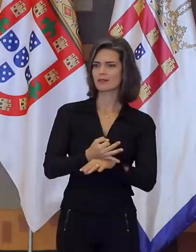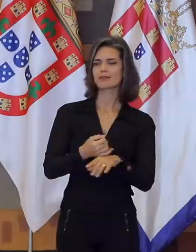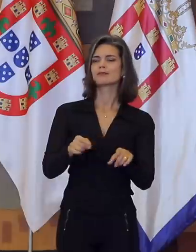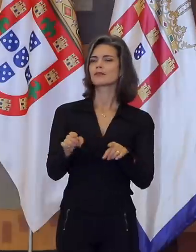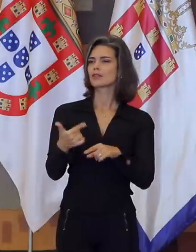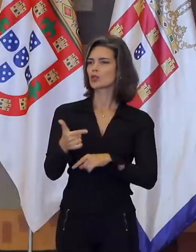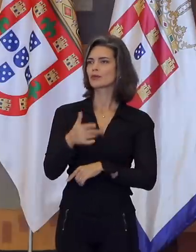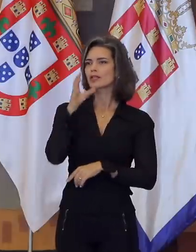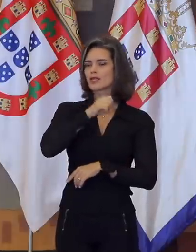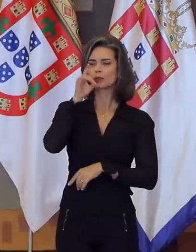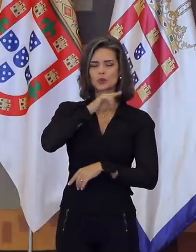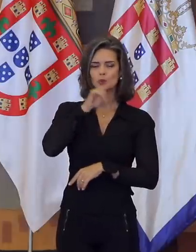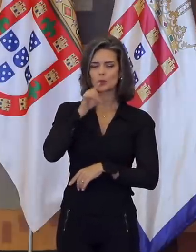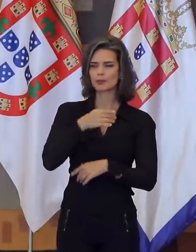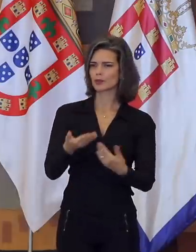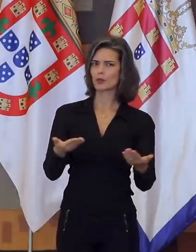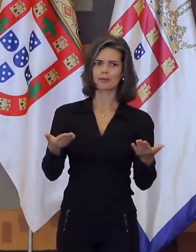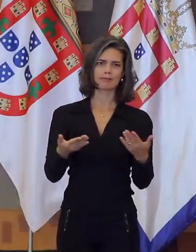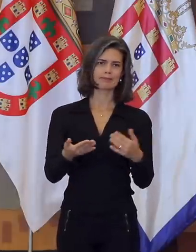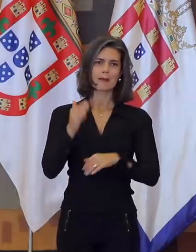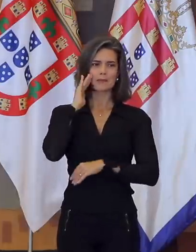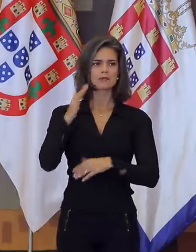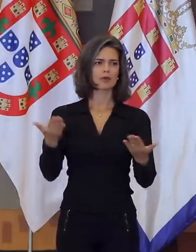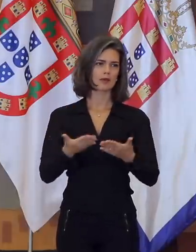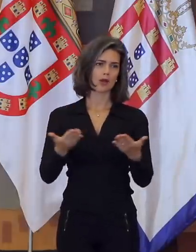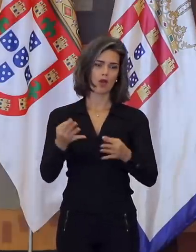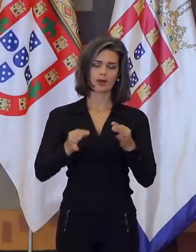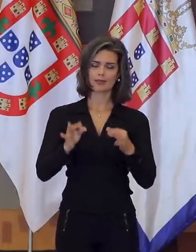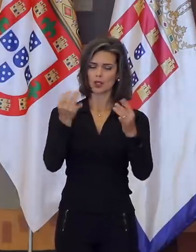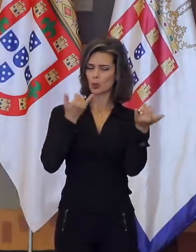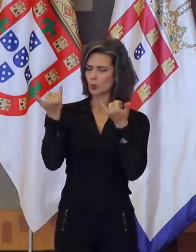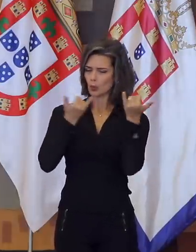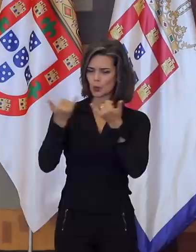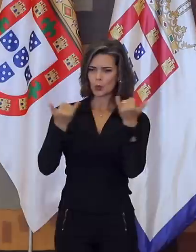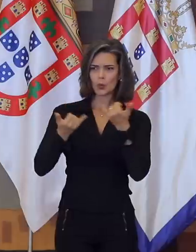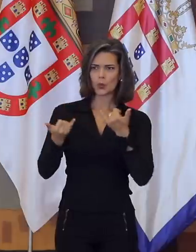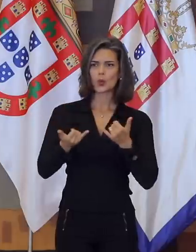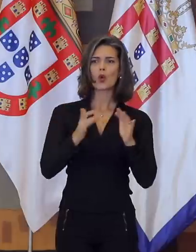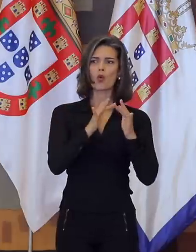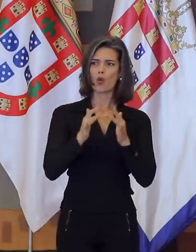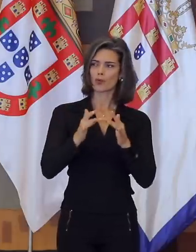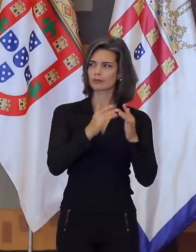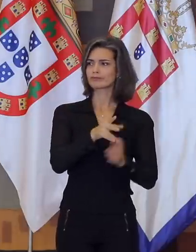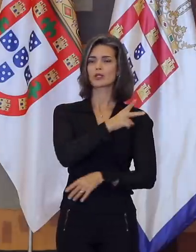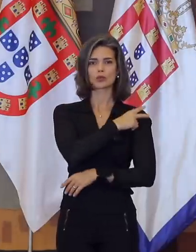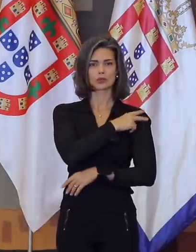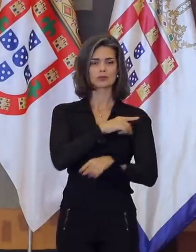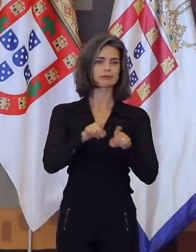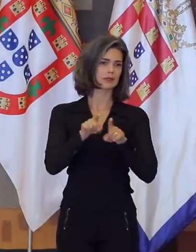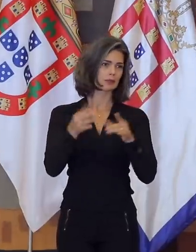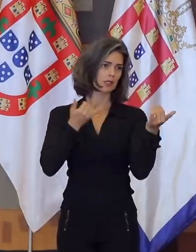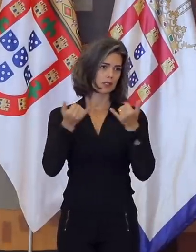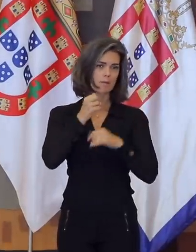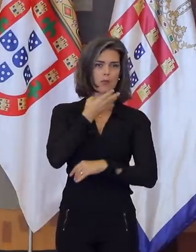semana, sobretudo nos dias atuais em que a tecnologia nos deixa ao alcance não só dos chefes, mas também do público e das notícias